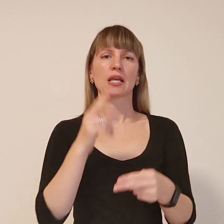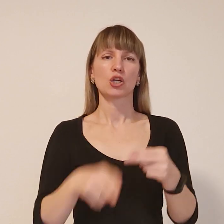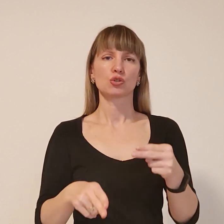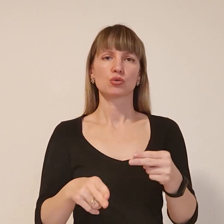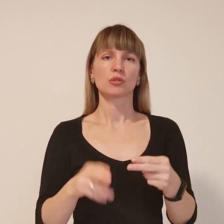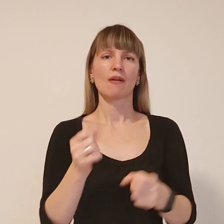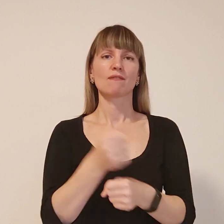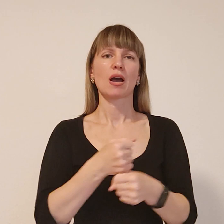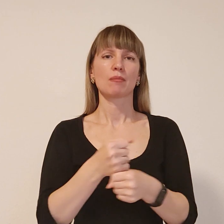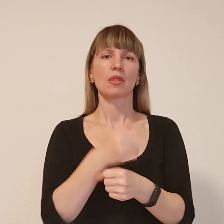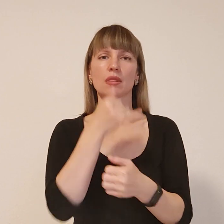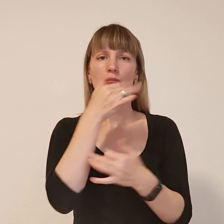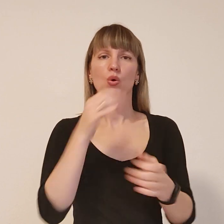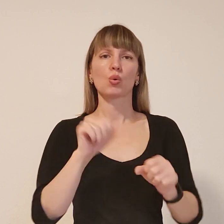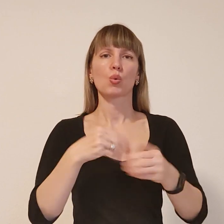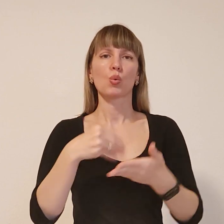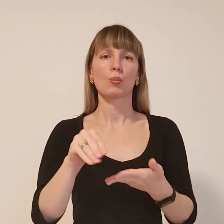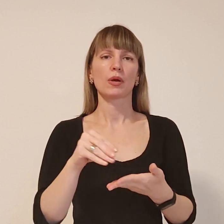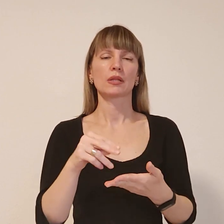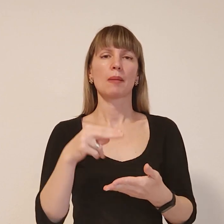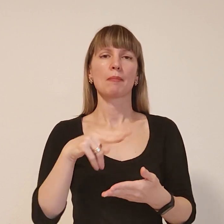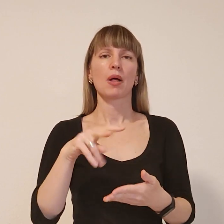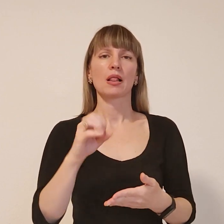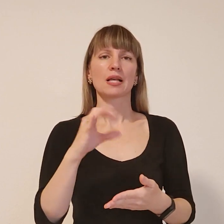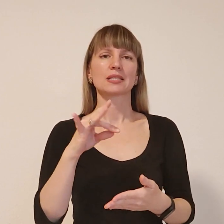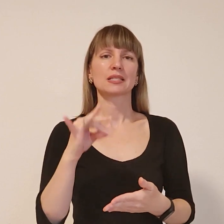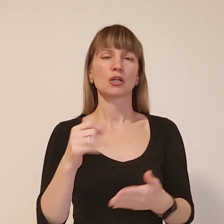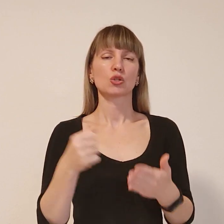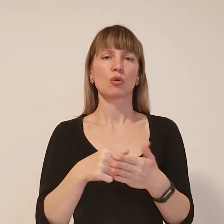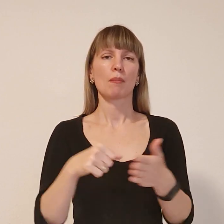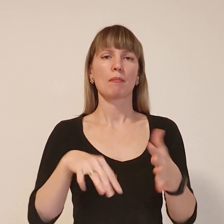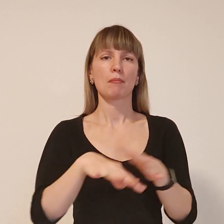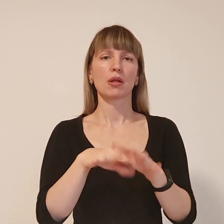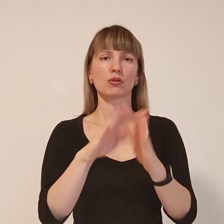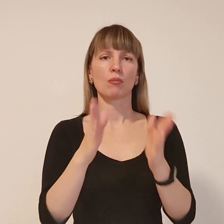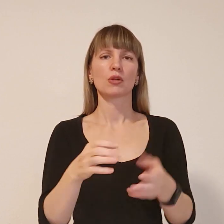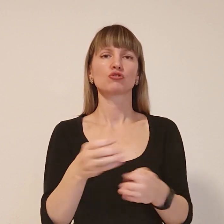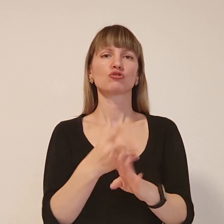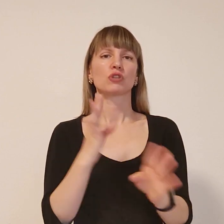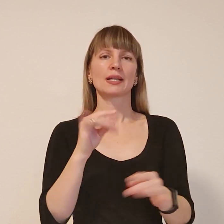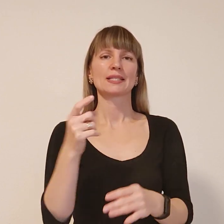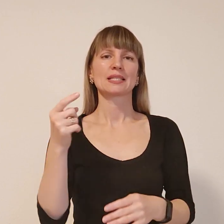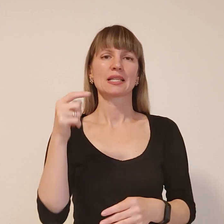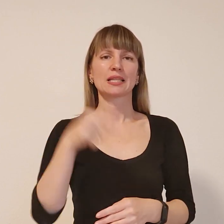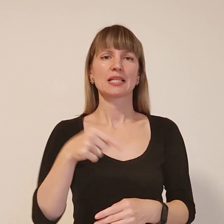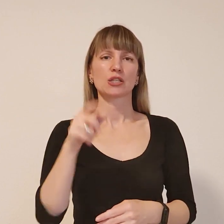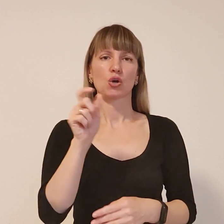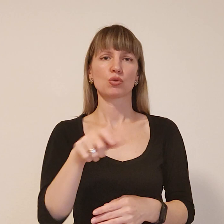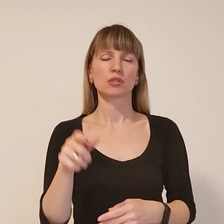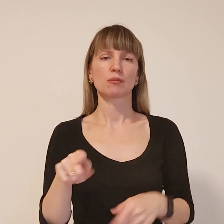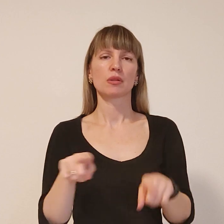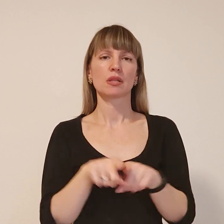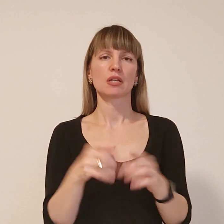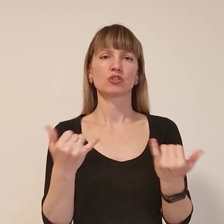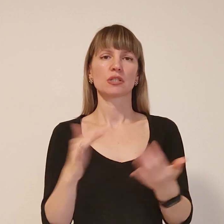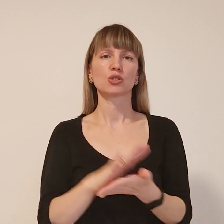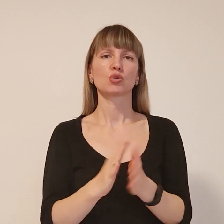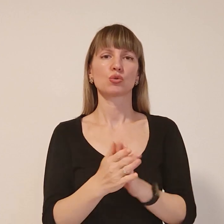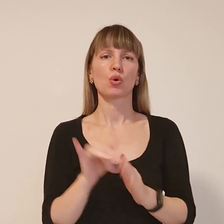в аптеках неможливо купити навіть пластер, а до банкомату черга із тисяч осіб. Така нині ситуація у місті